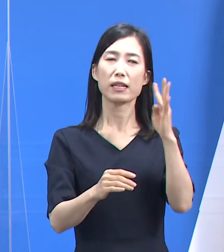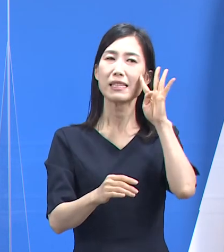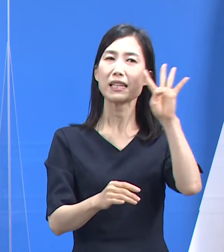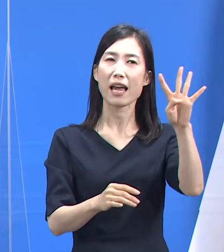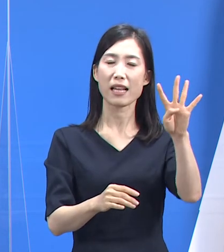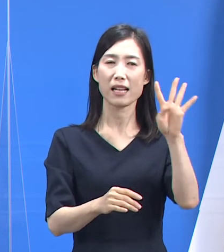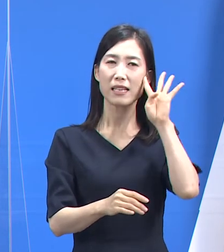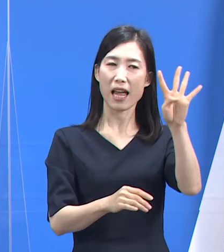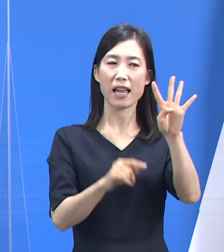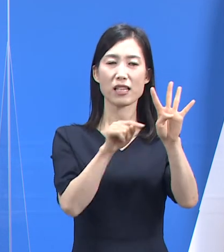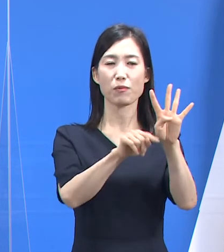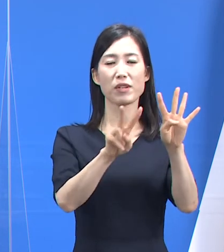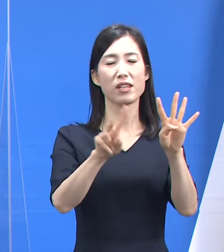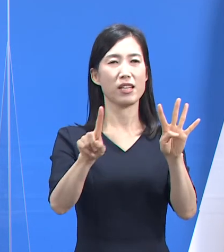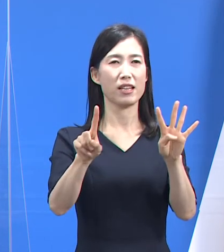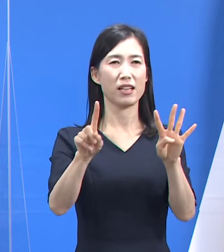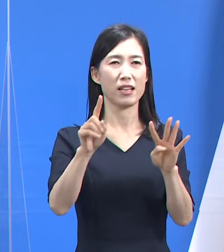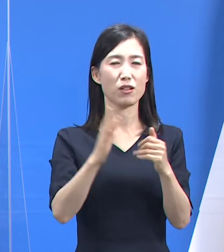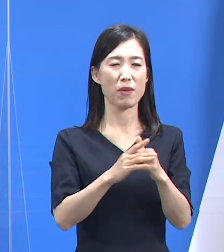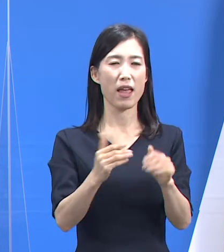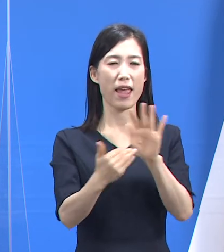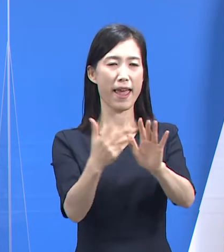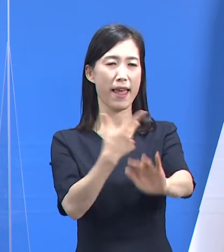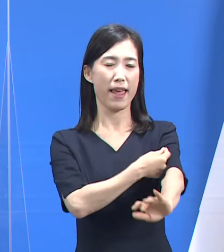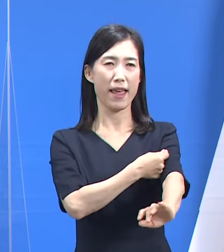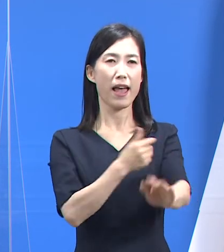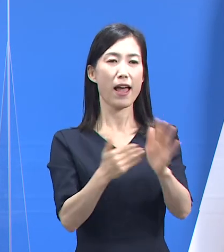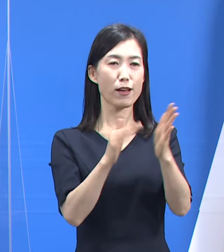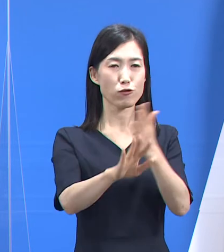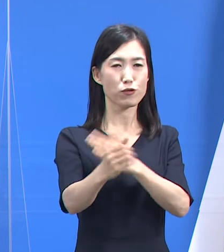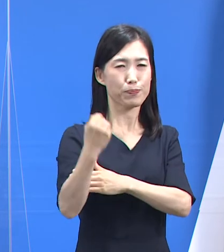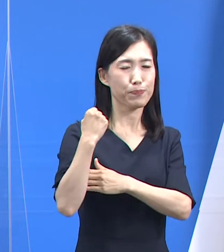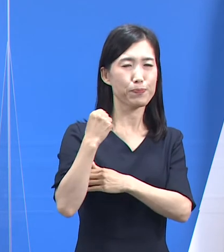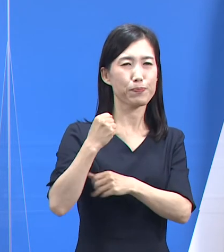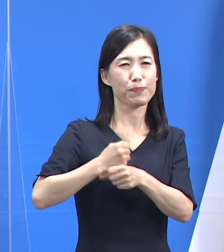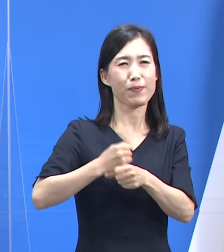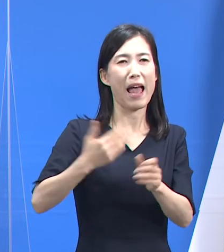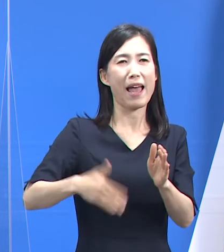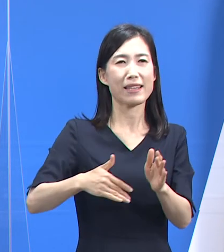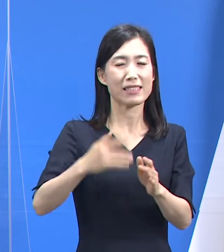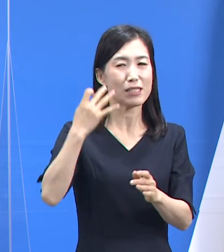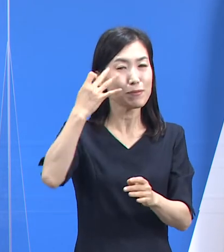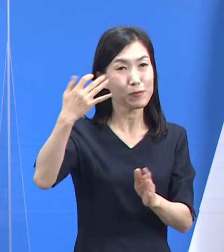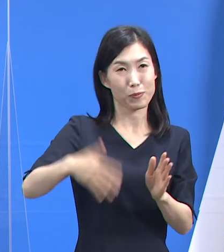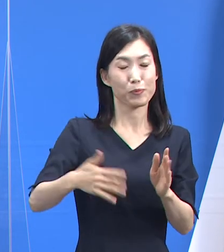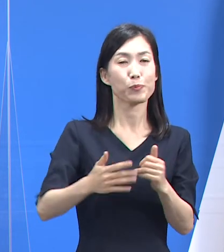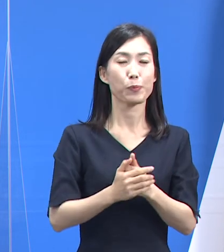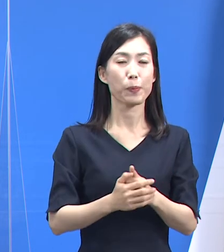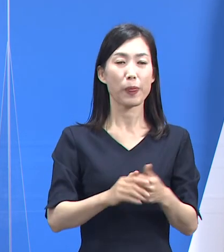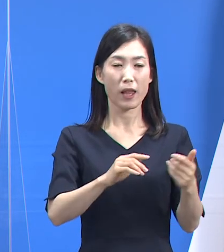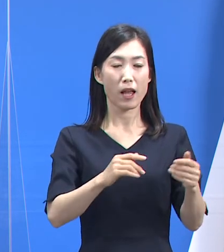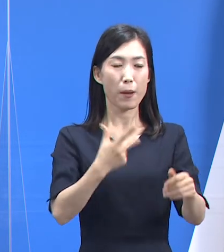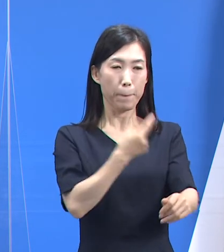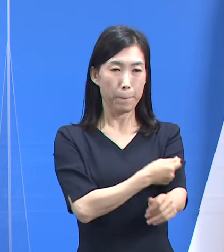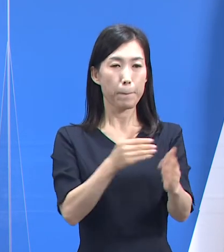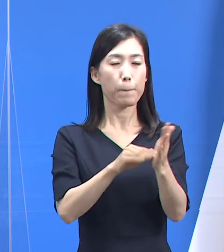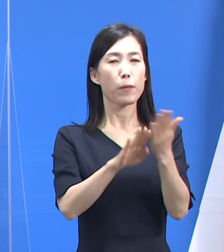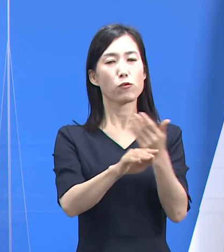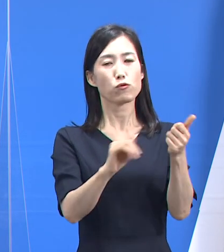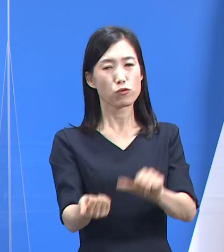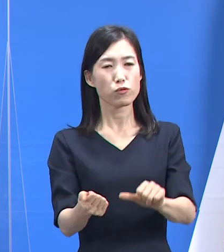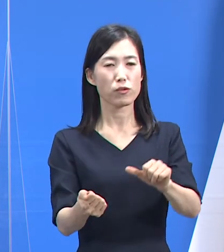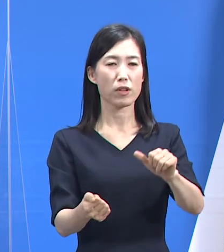항체가 형성되기에는 매우 짧은 기간이었습니다. 특히 그 중 9명은 한